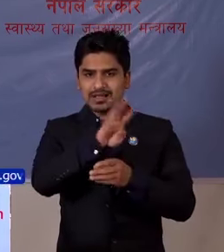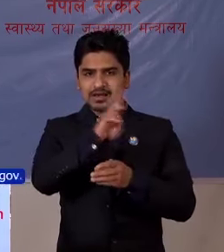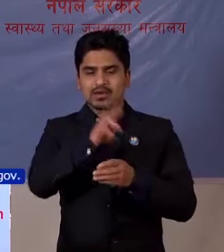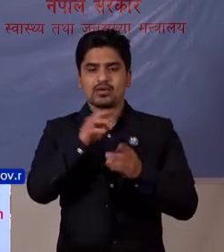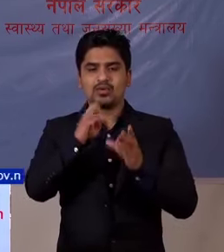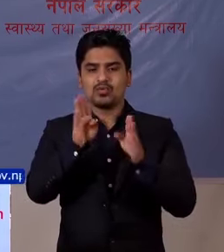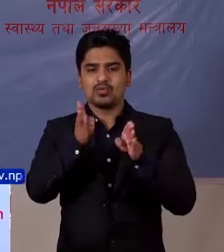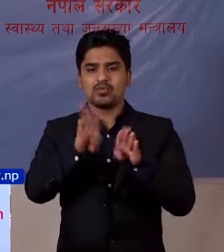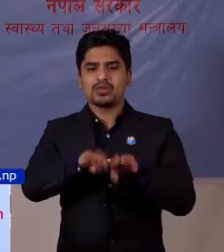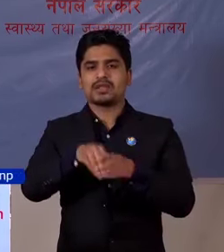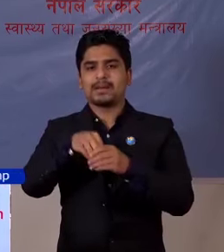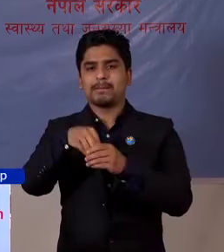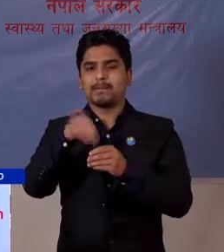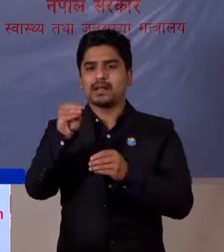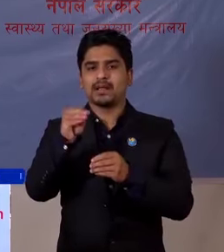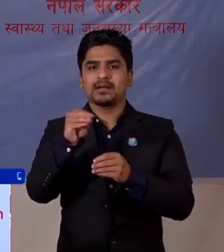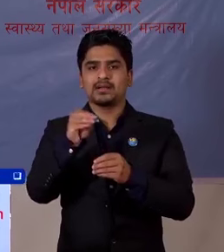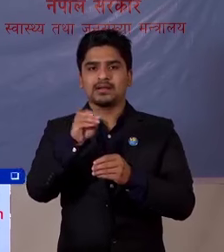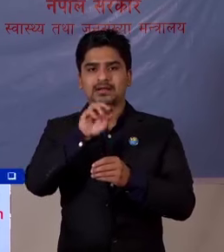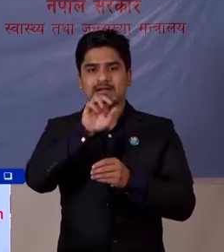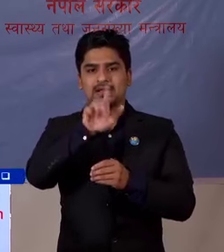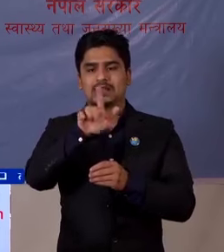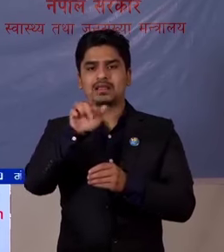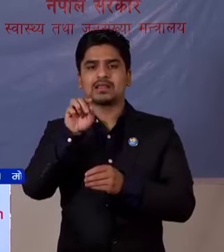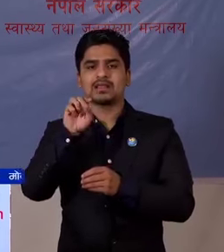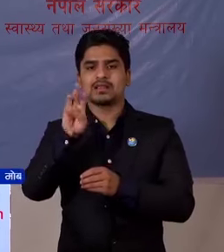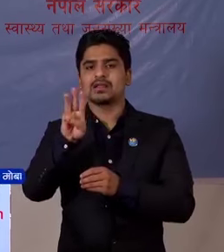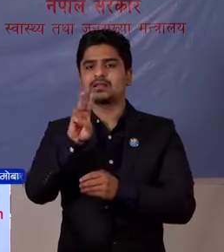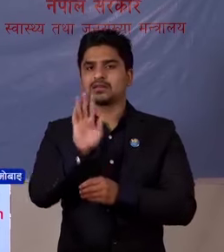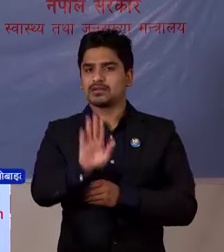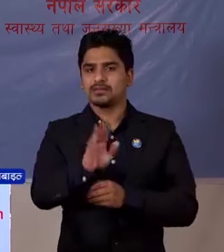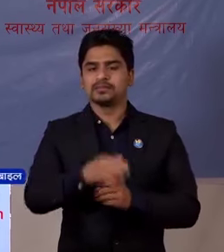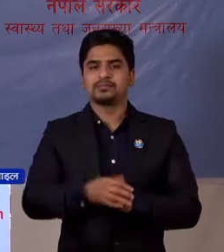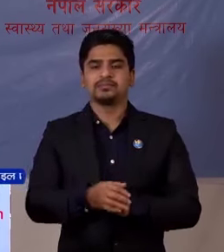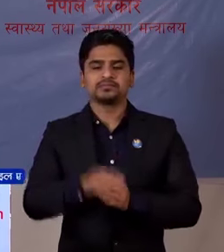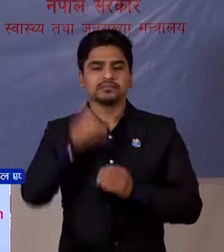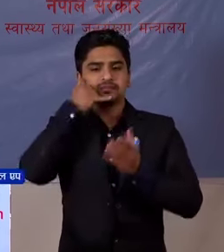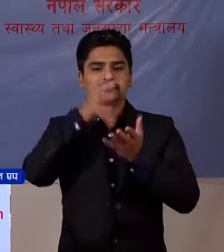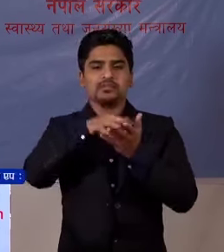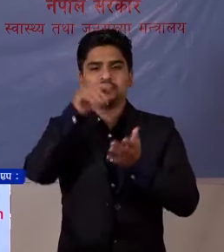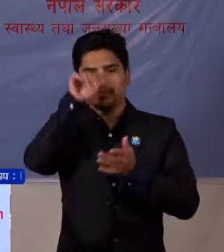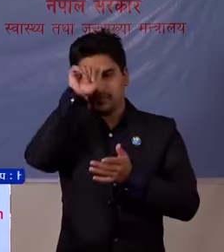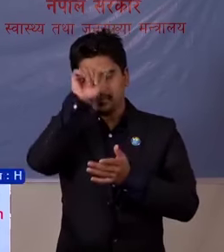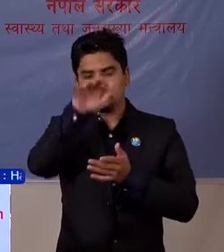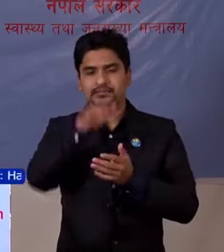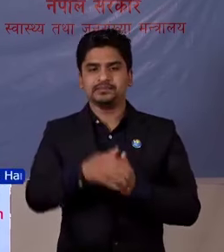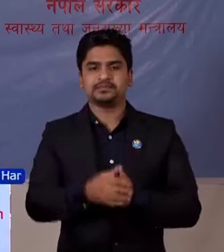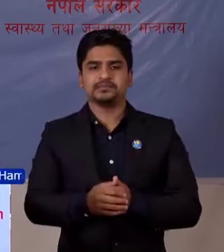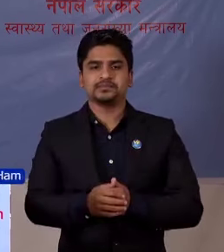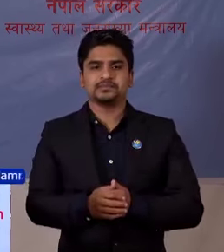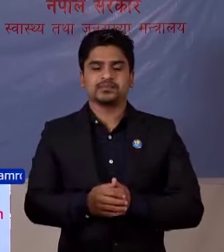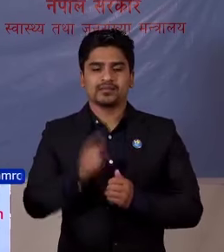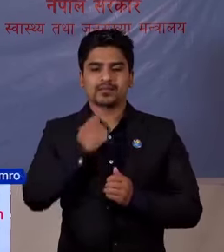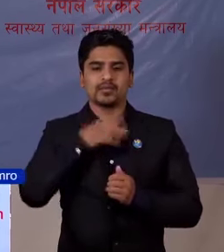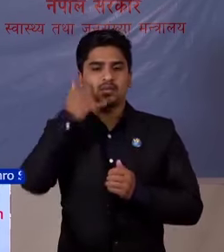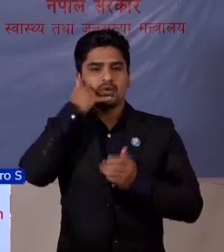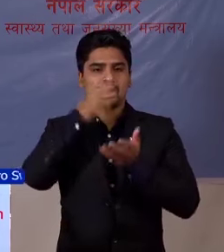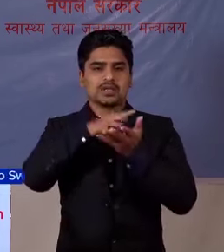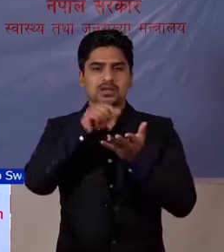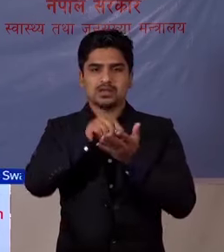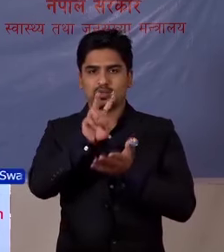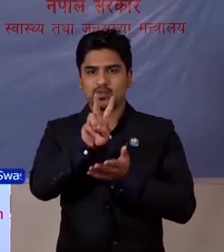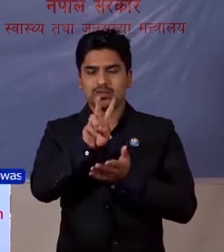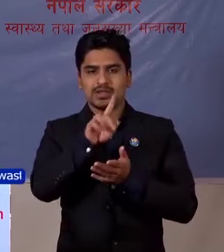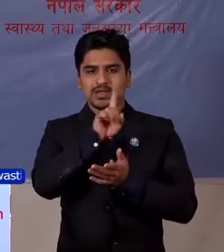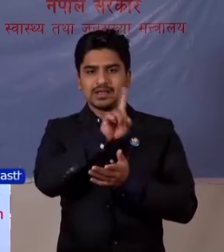उपत्यका बाईर त्रहत्तर छो कॉल सेंटर को अब्रेट करवन चाहां छू आमरा कॉल सेंटर अरो